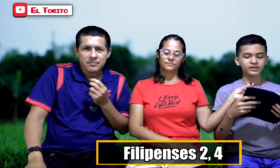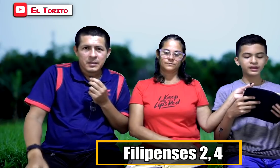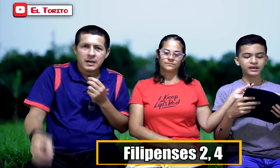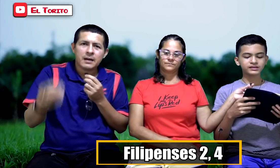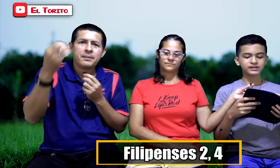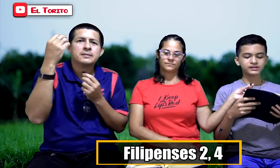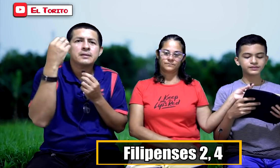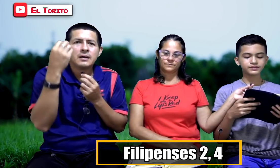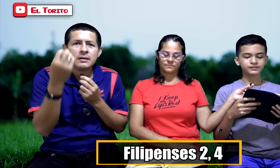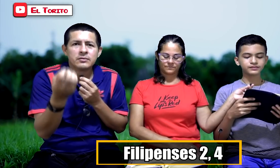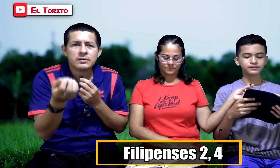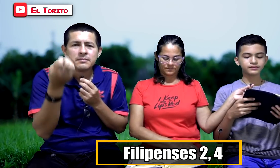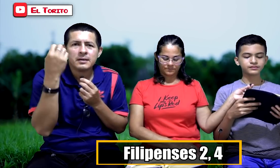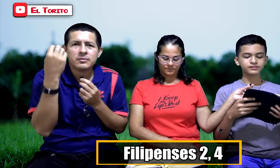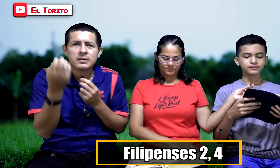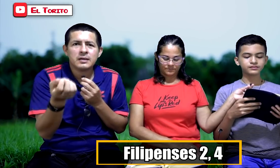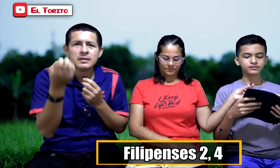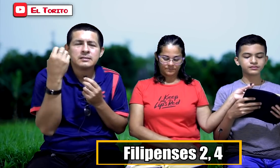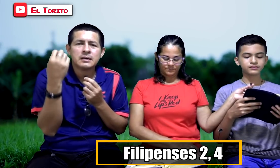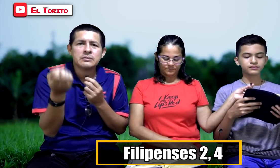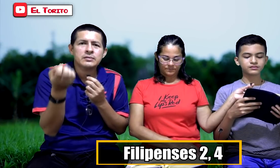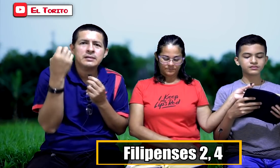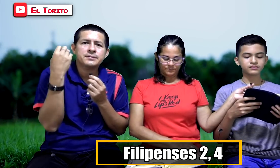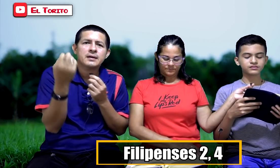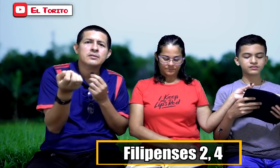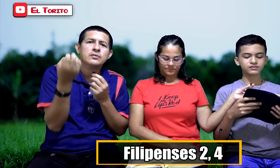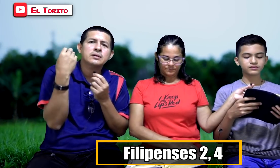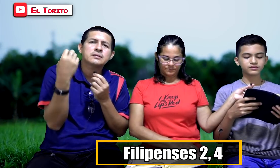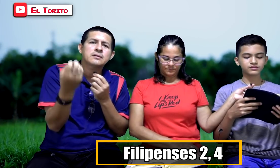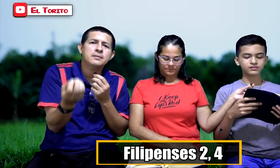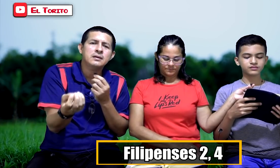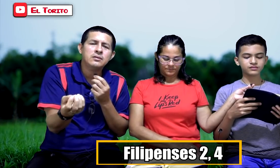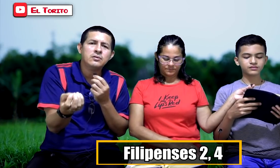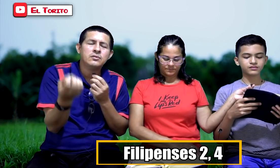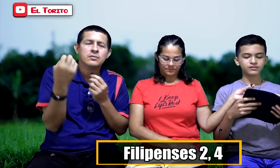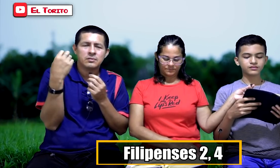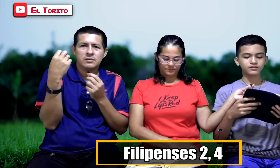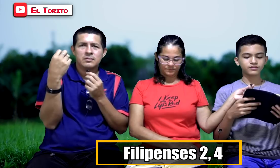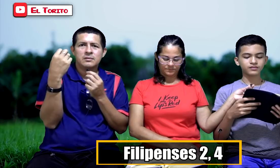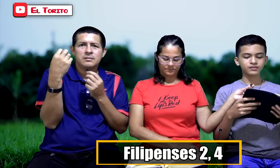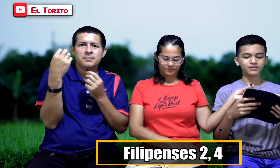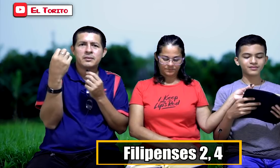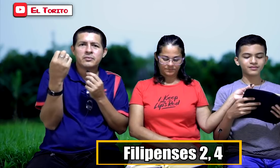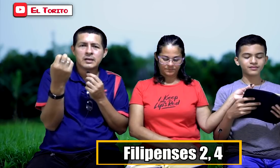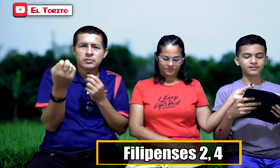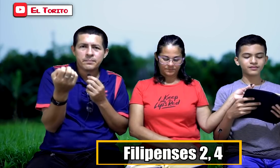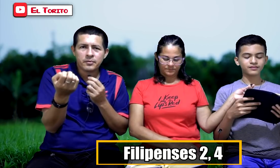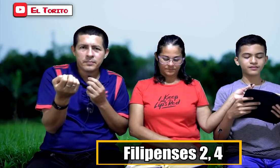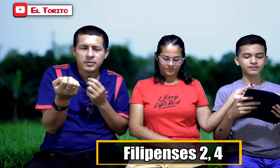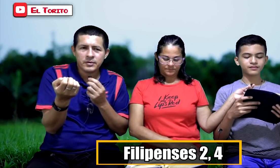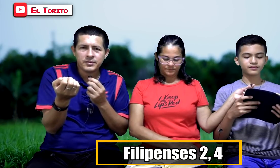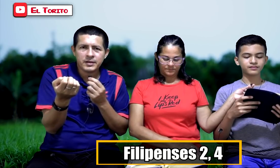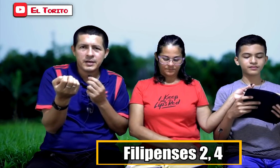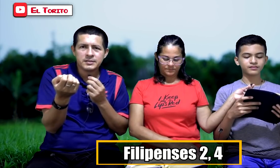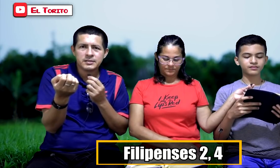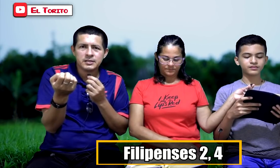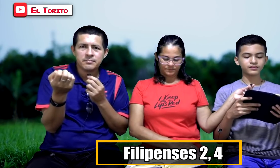intereses. Apreciados hermanos quienes están utilizando este medio para buscar sus propios intereses sin